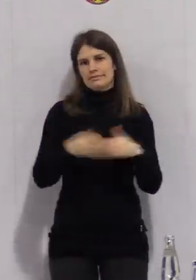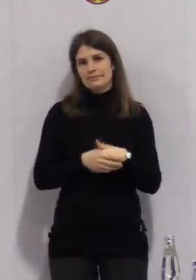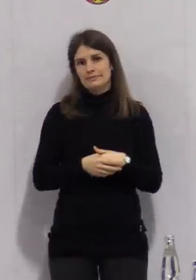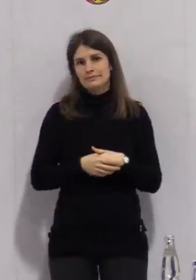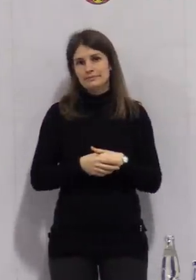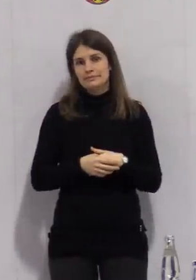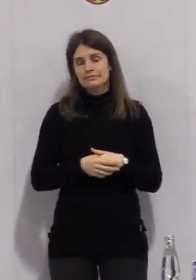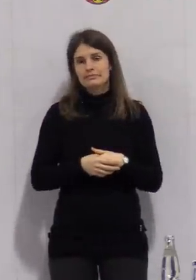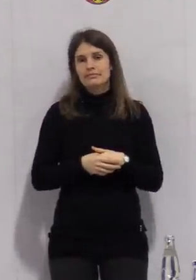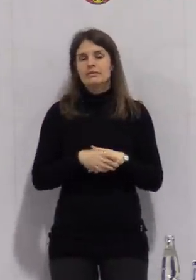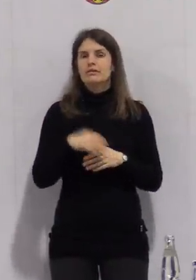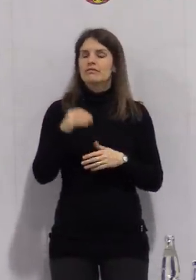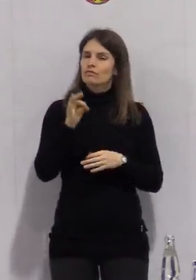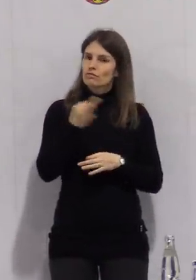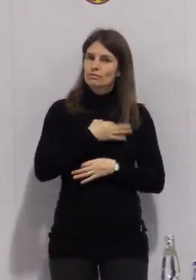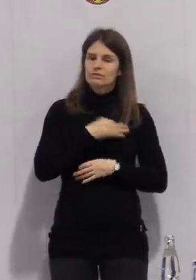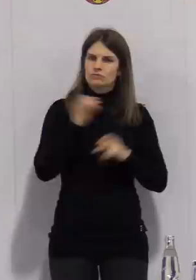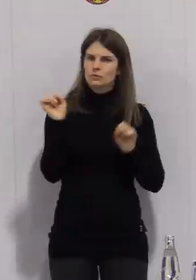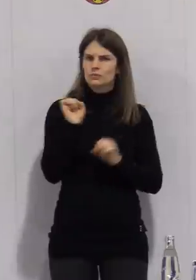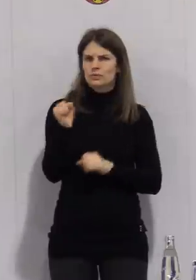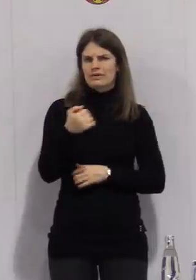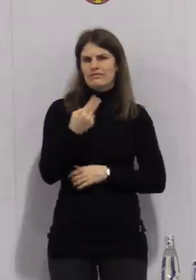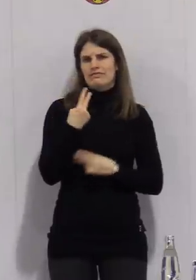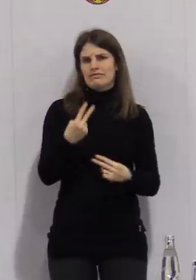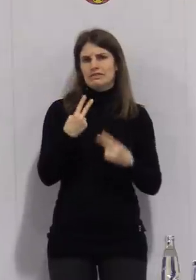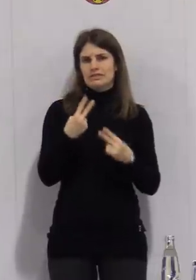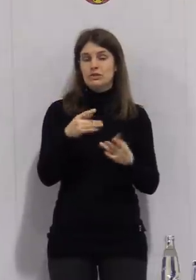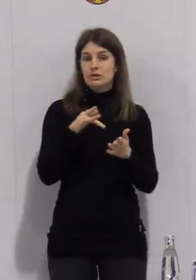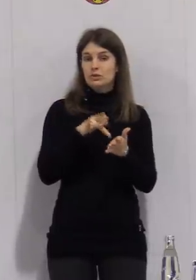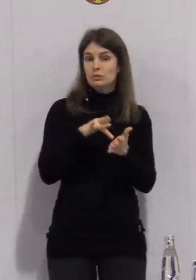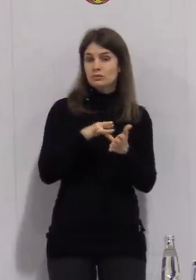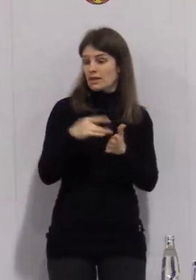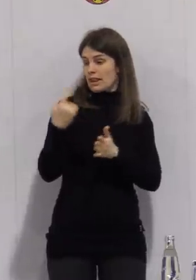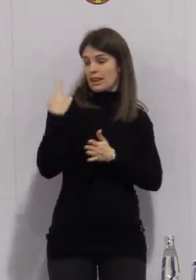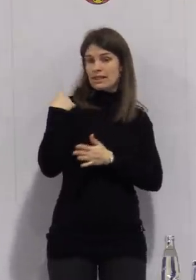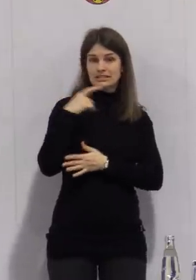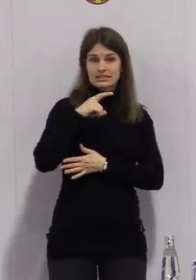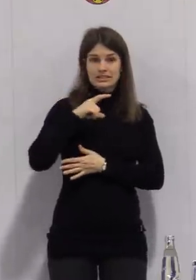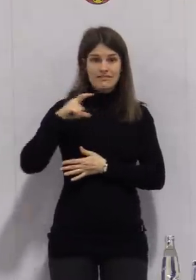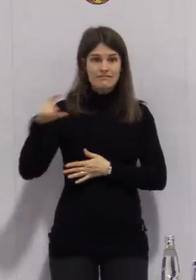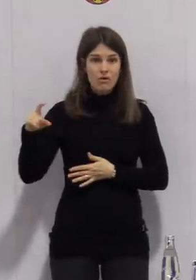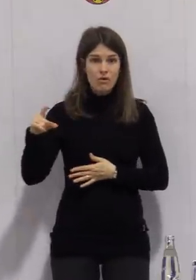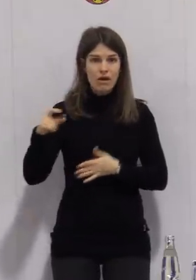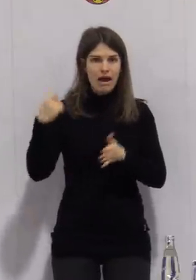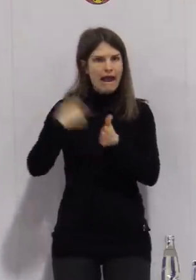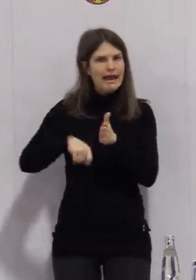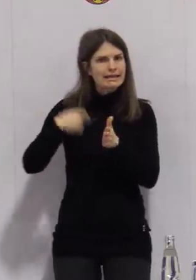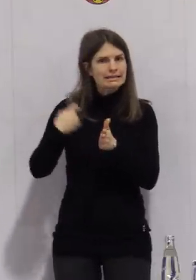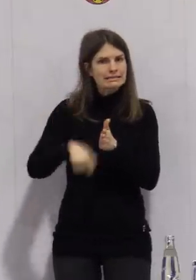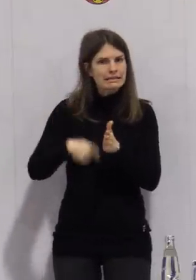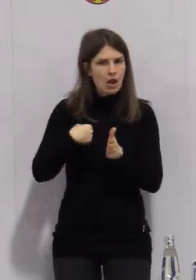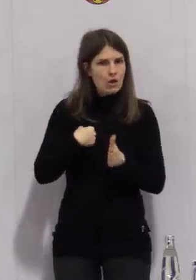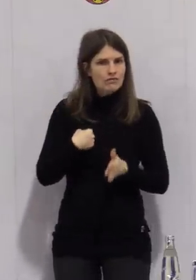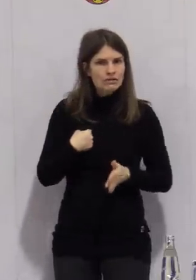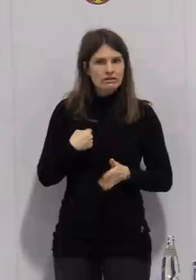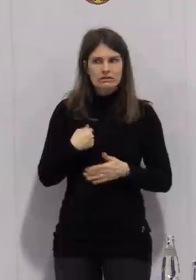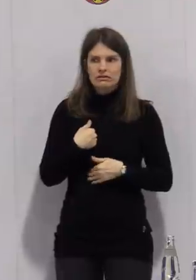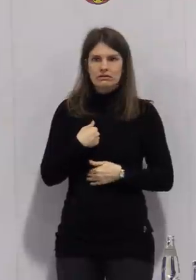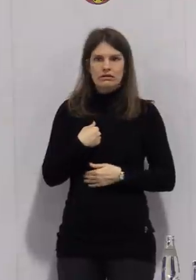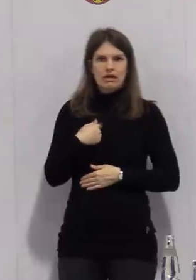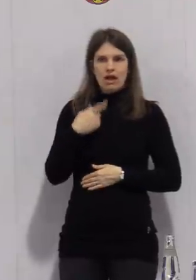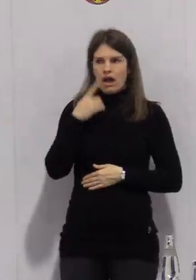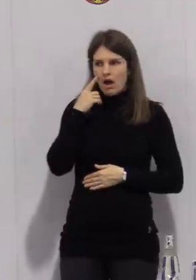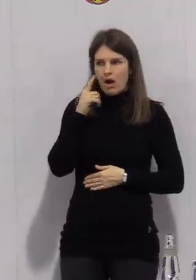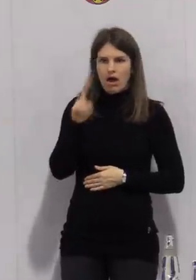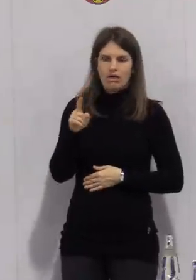letzten Woche beim Einkaufen bemerkt habe oder wieder einmal bemerkt habe, was Kassiererinnen,